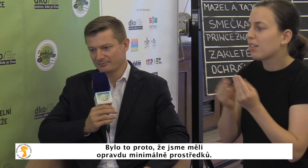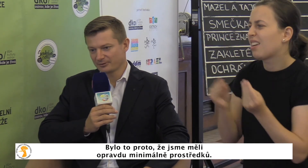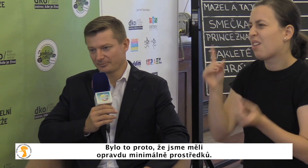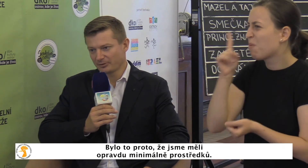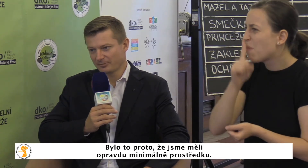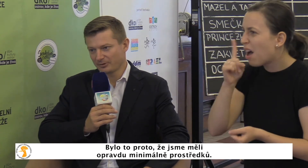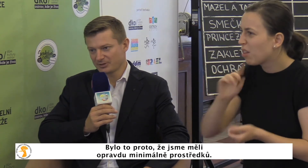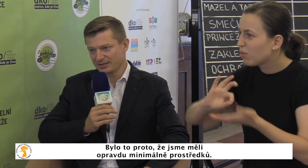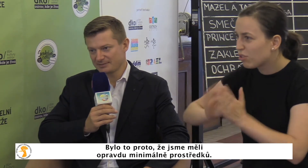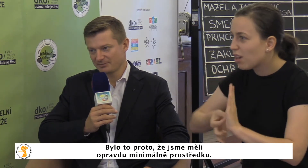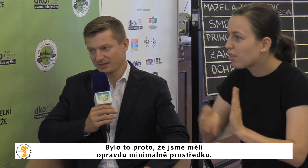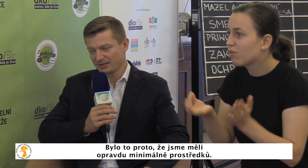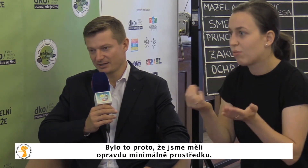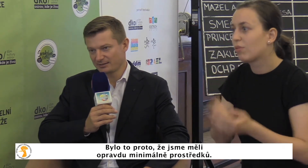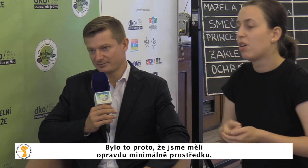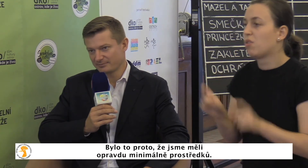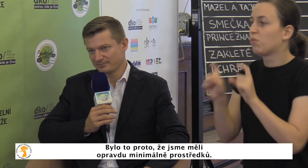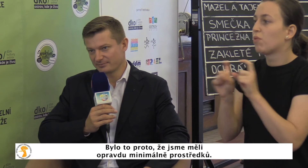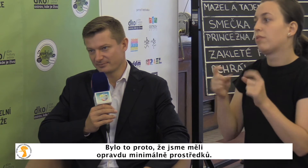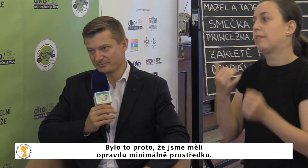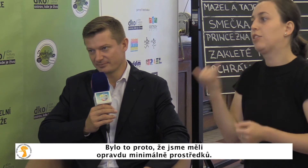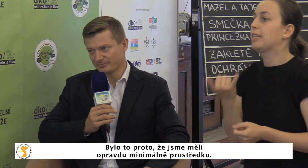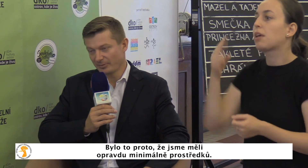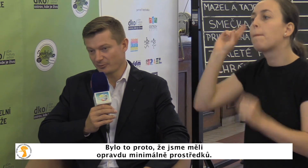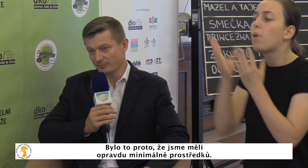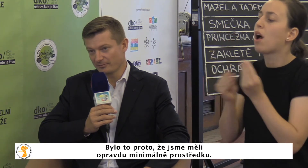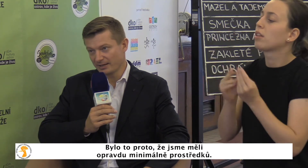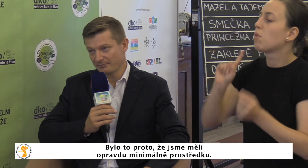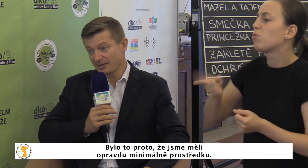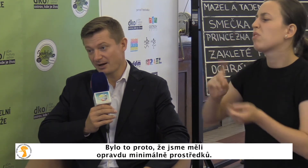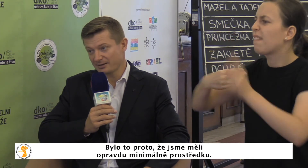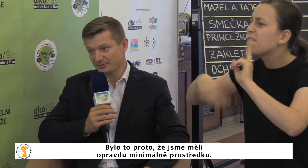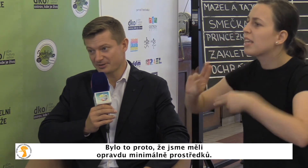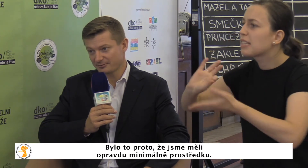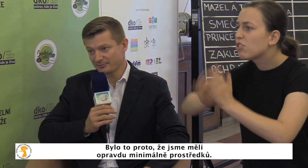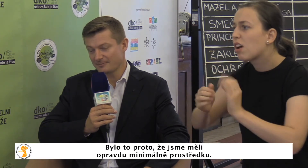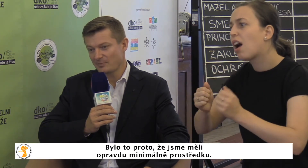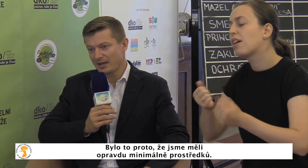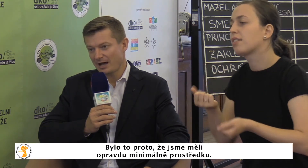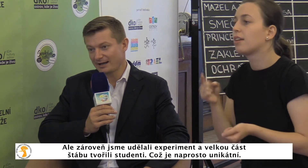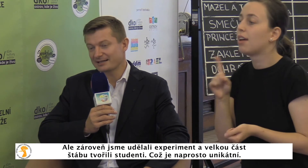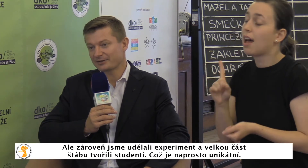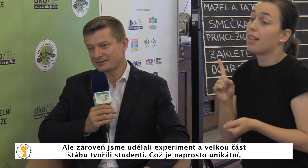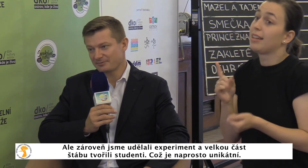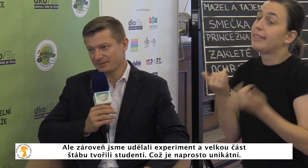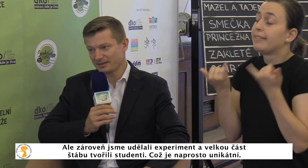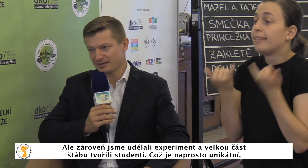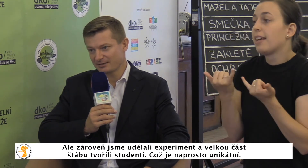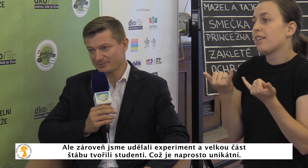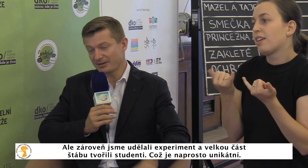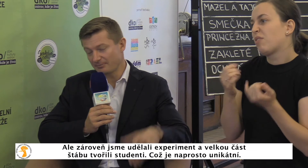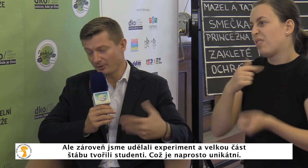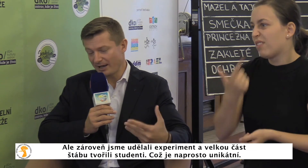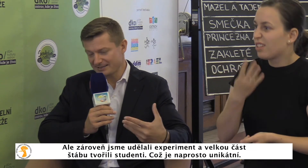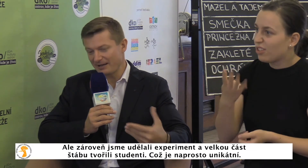A bylo to proto, protože jsme měli opravdu minimálně prostředků, ale zároveň jsme měli